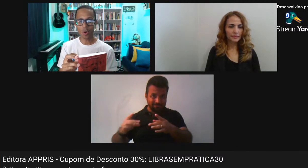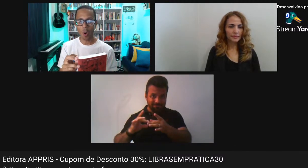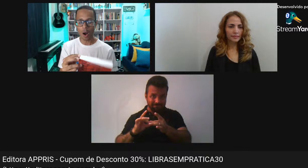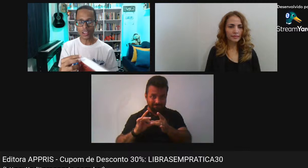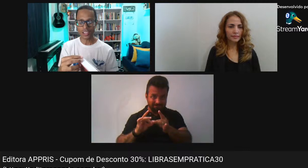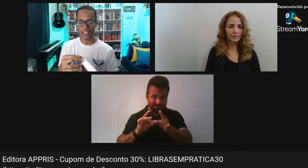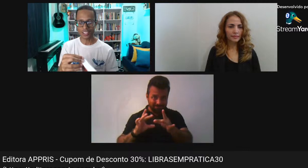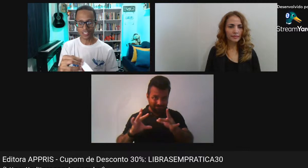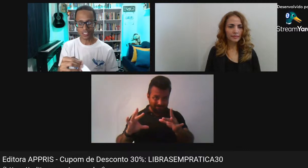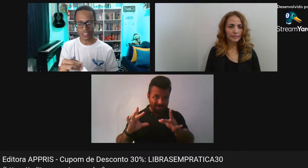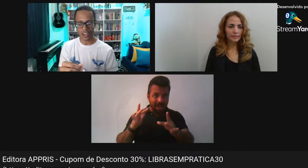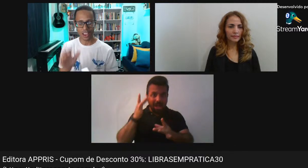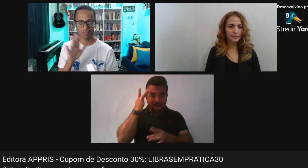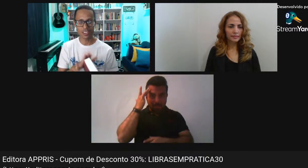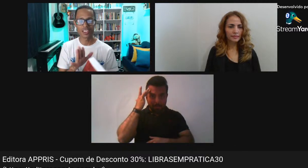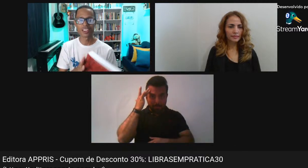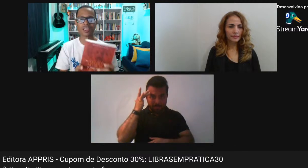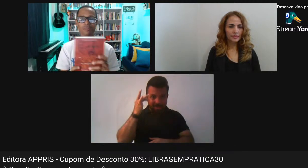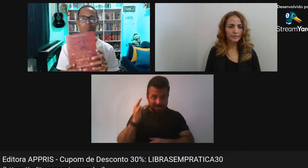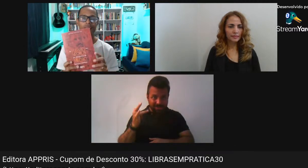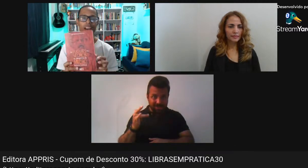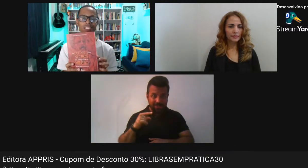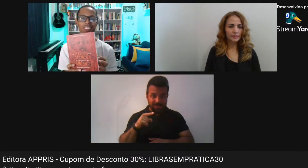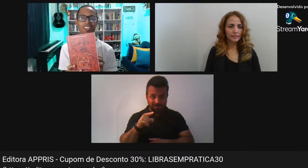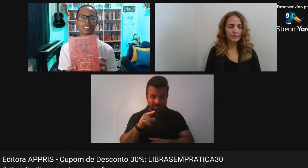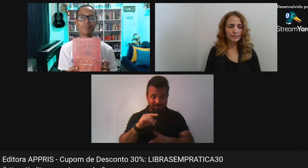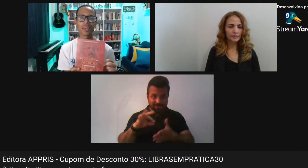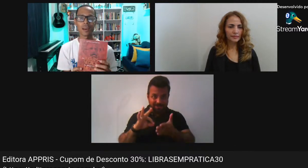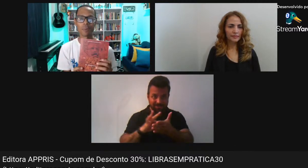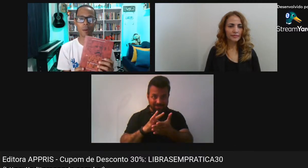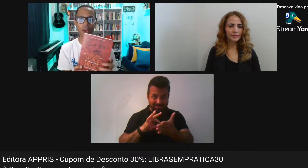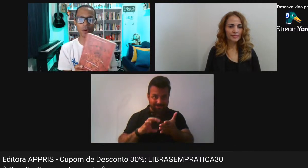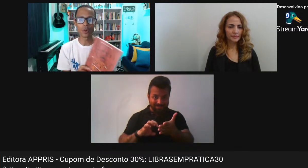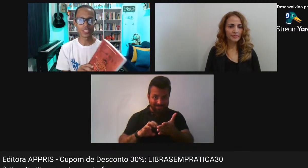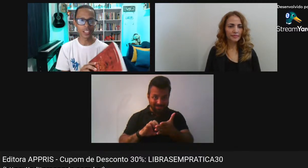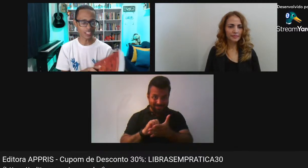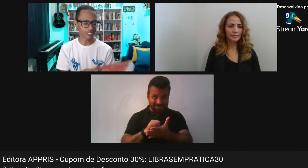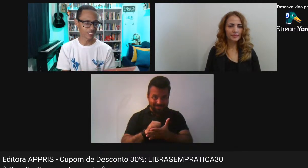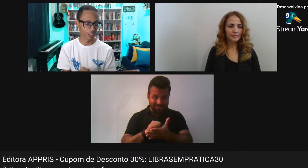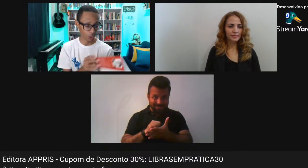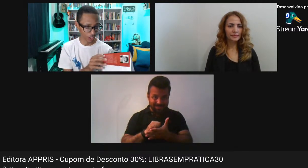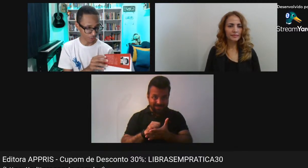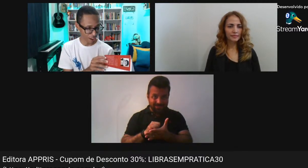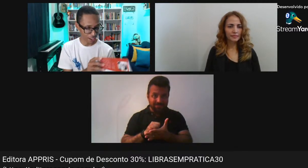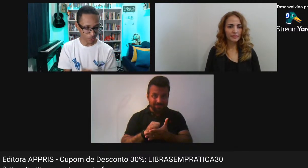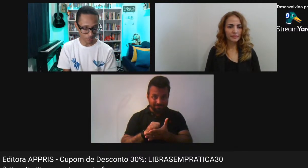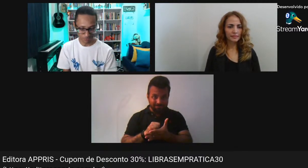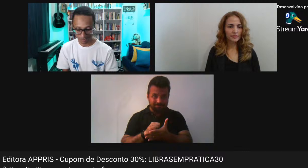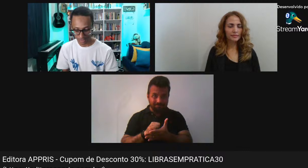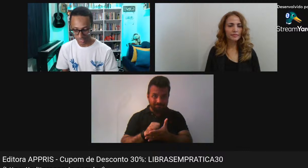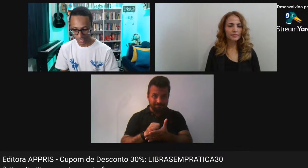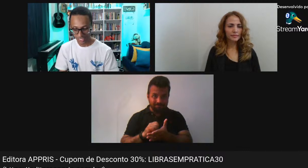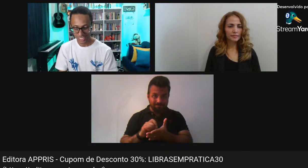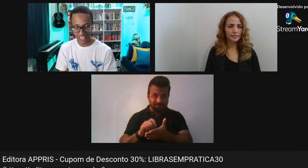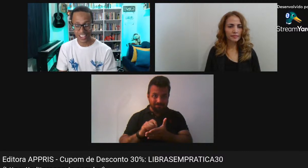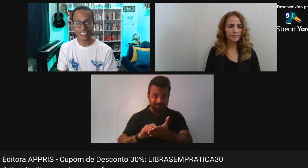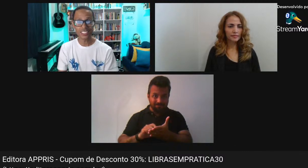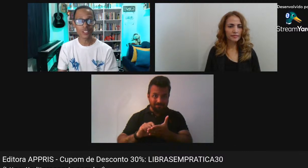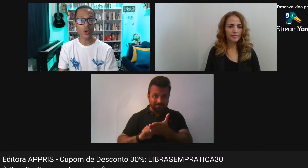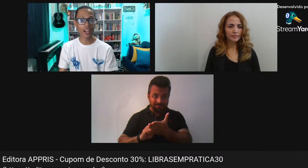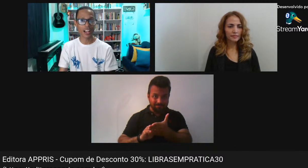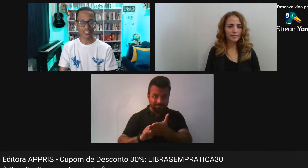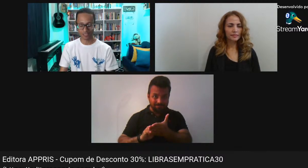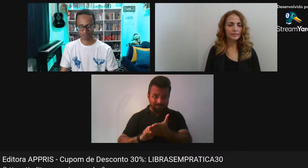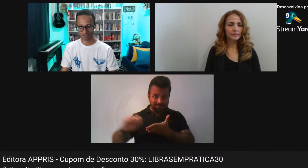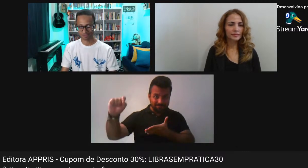você Corre lá Já se inscreve Para receber Da própria Golda Autografado Lá